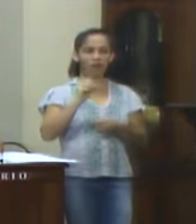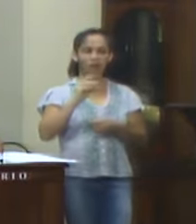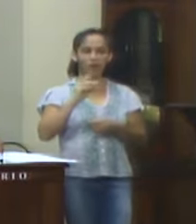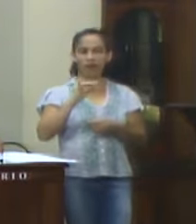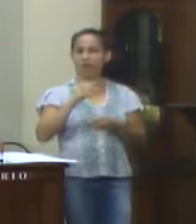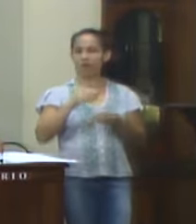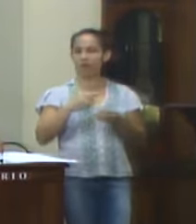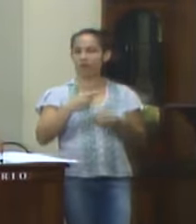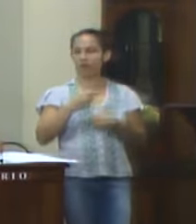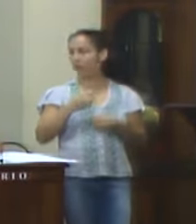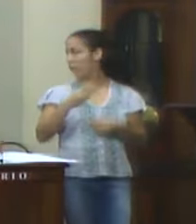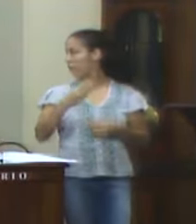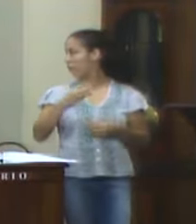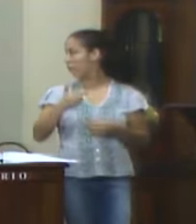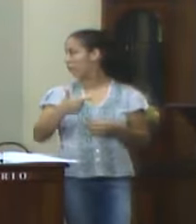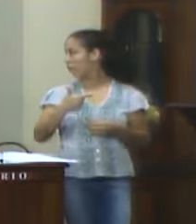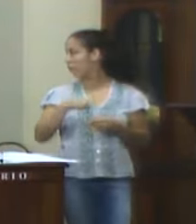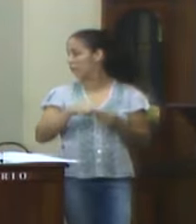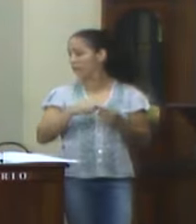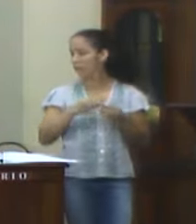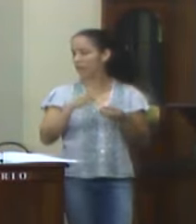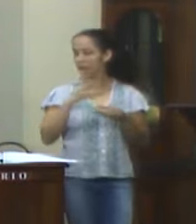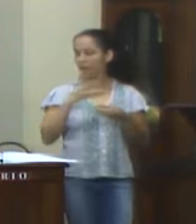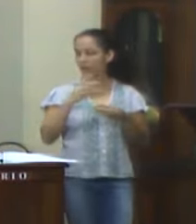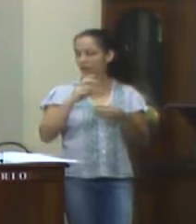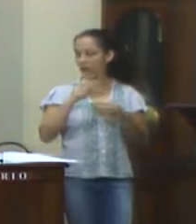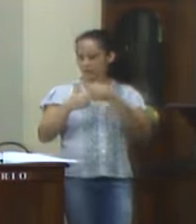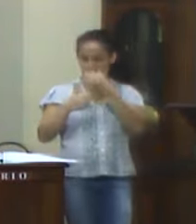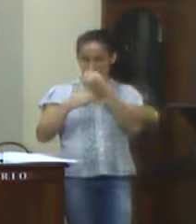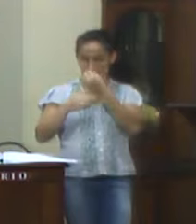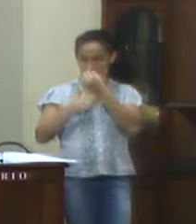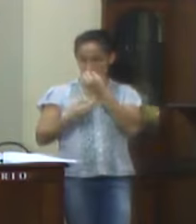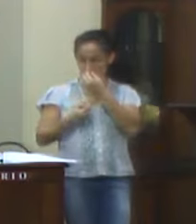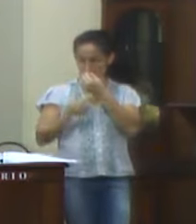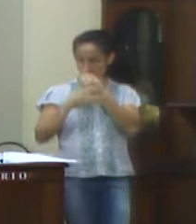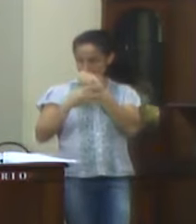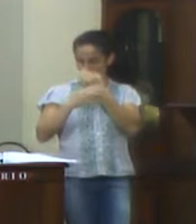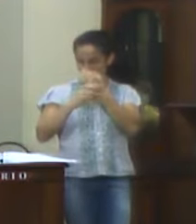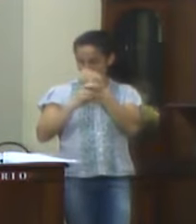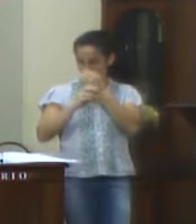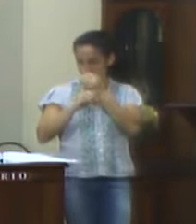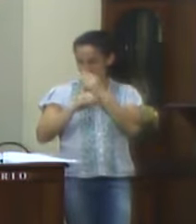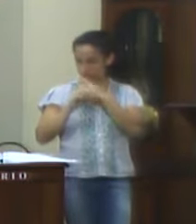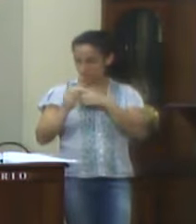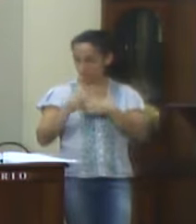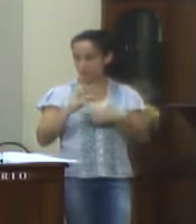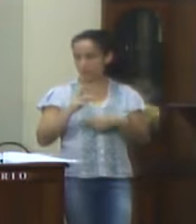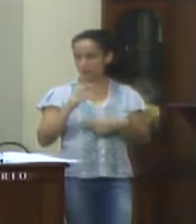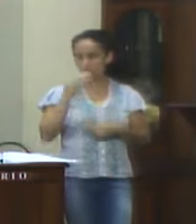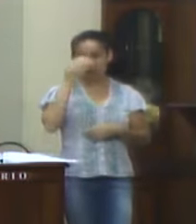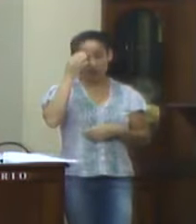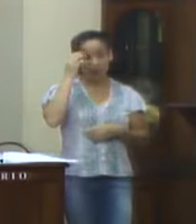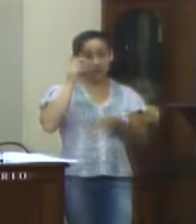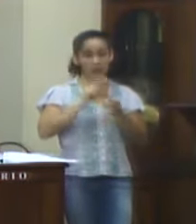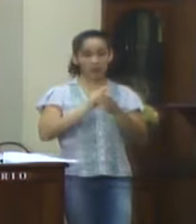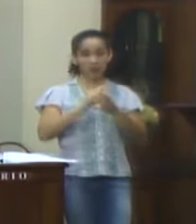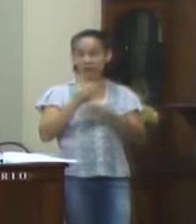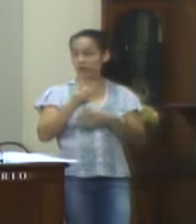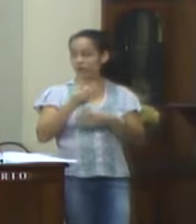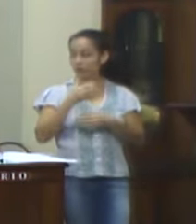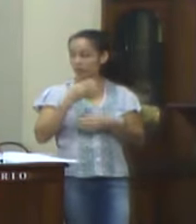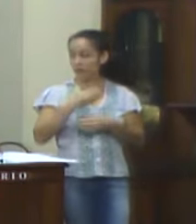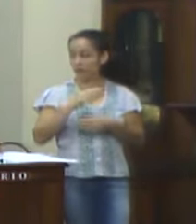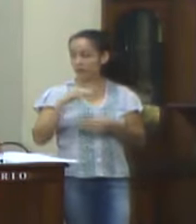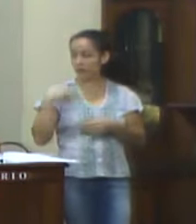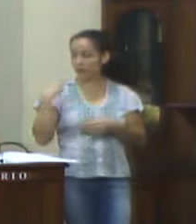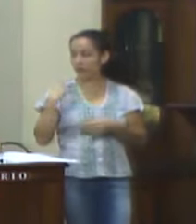Código 4490-5101, Valor 450 mil reais, Valença, 6 de dezembro de 2018,